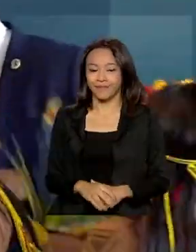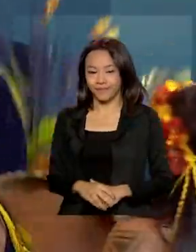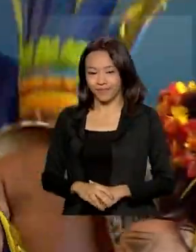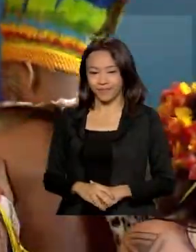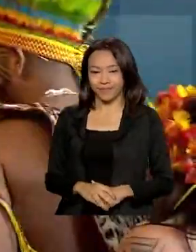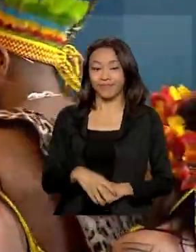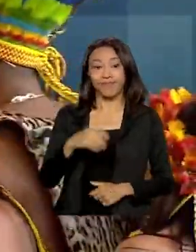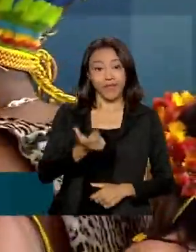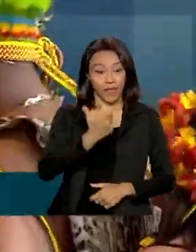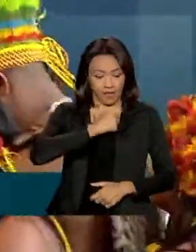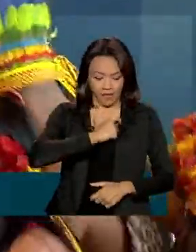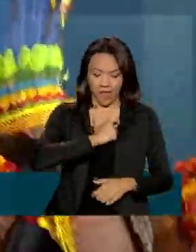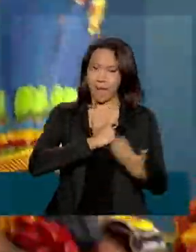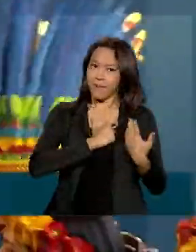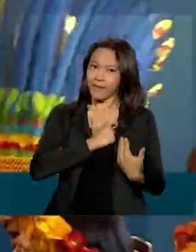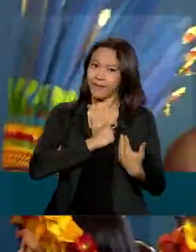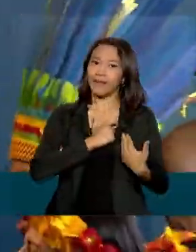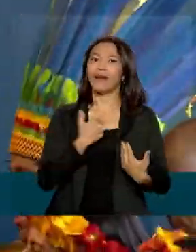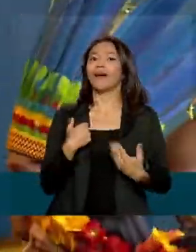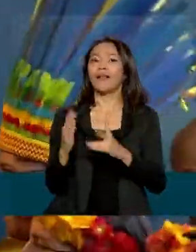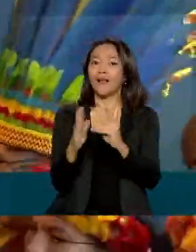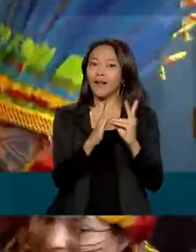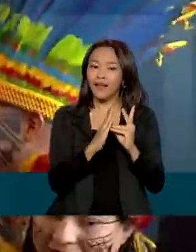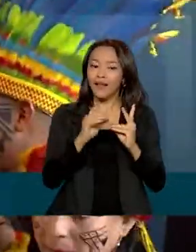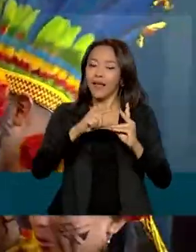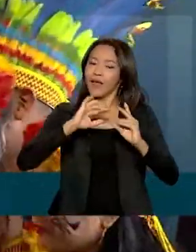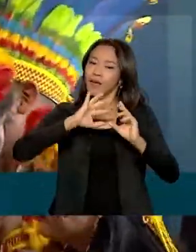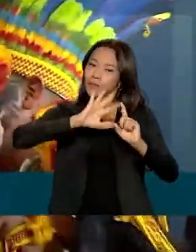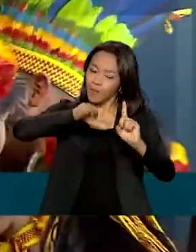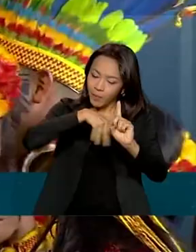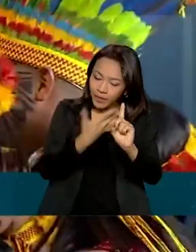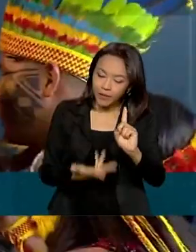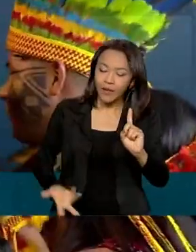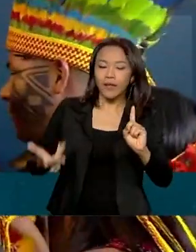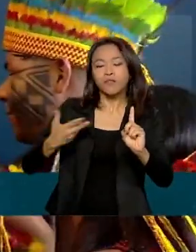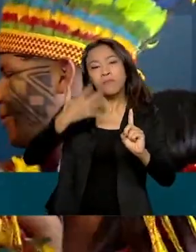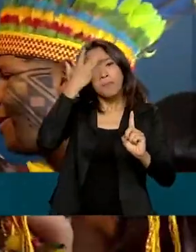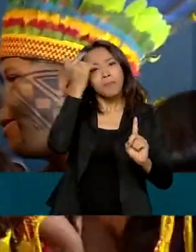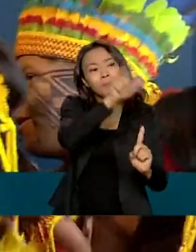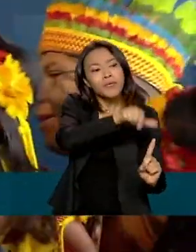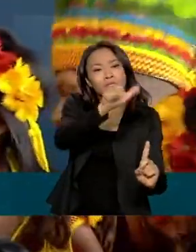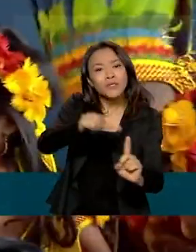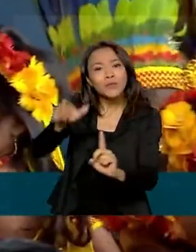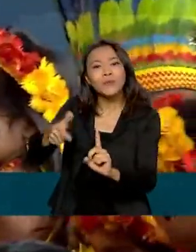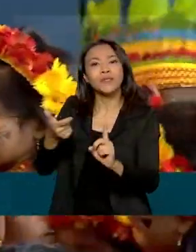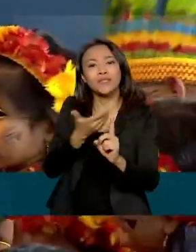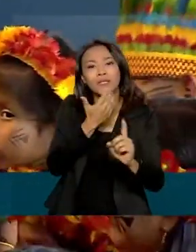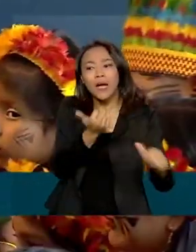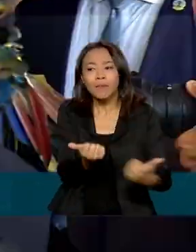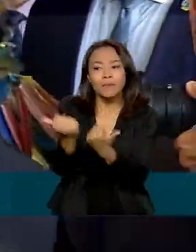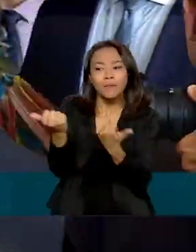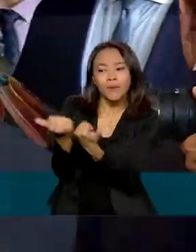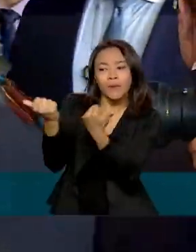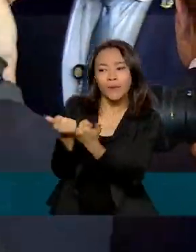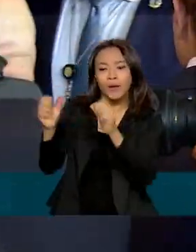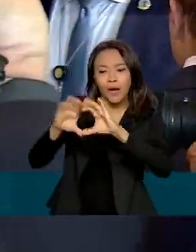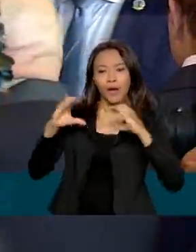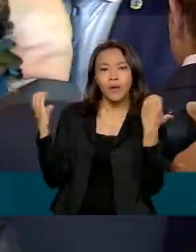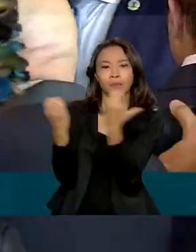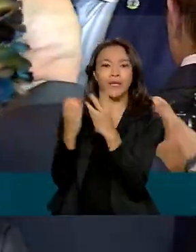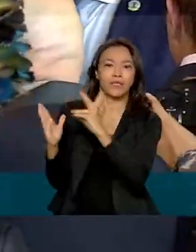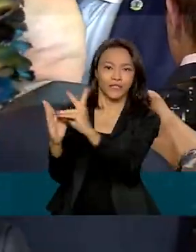A Medalha do Mérito Indigenista é uma homenagem a quem se dedica a melhorar a vida dos indígenas que vivem no Brasil.